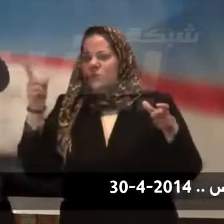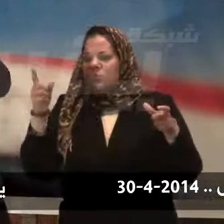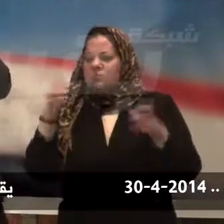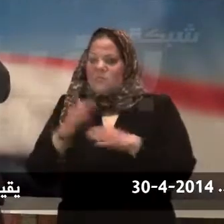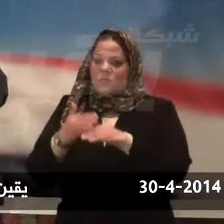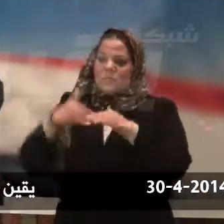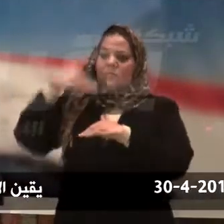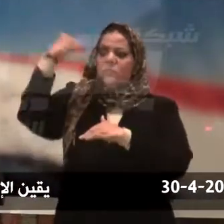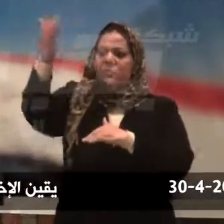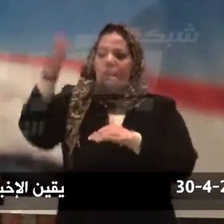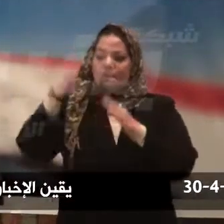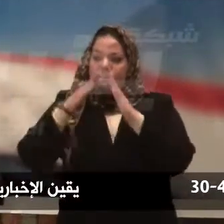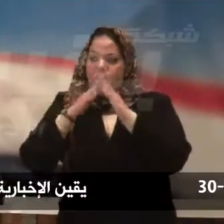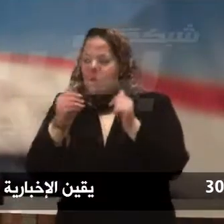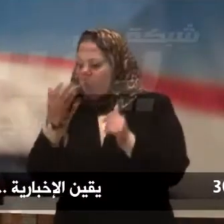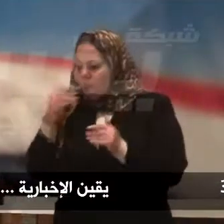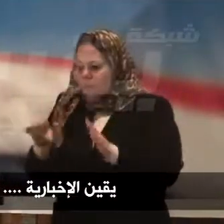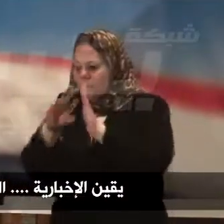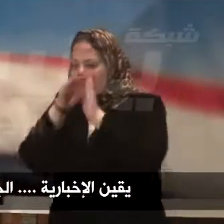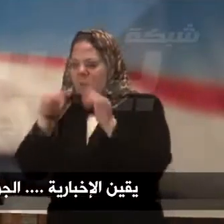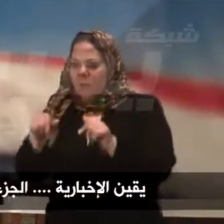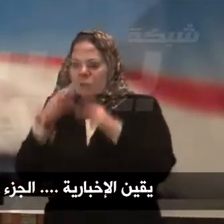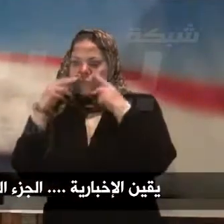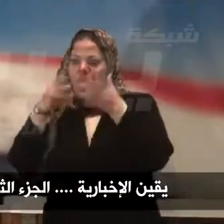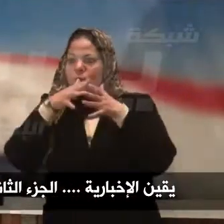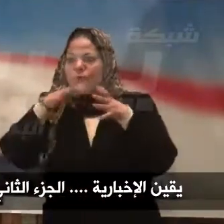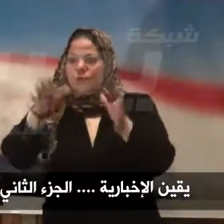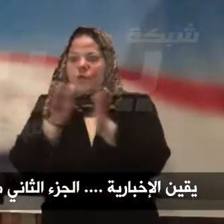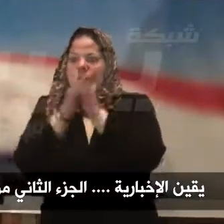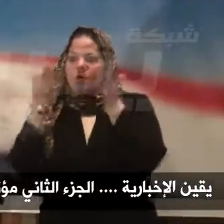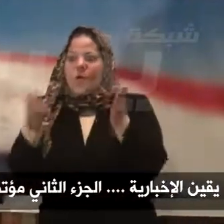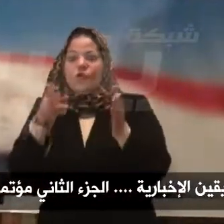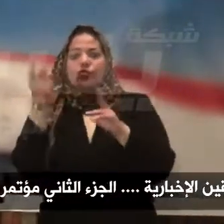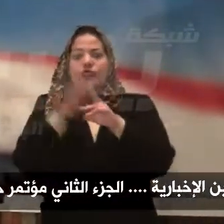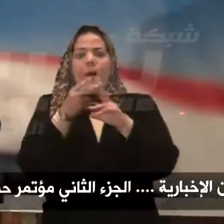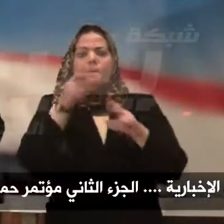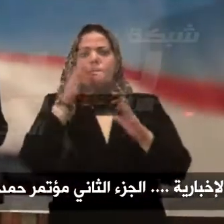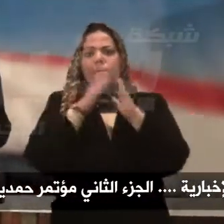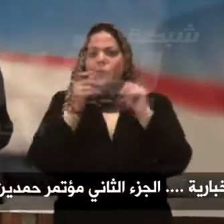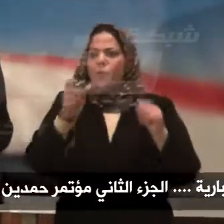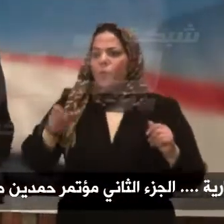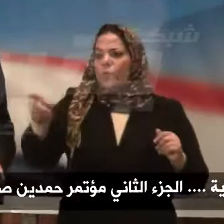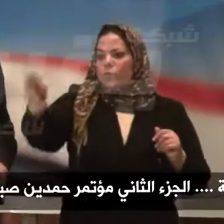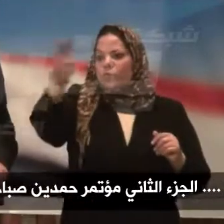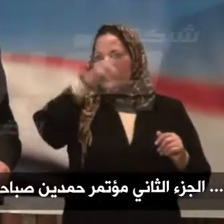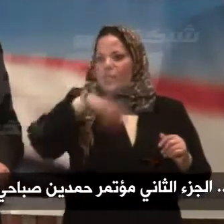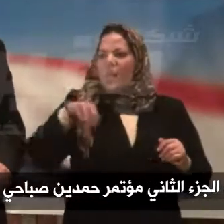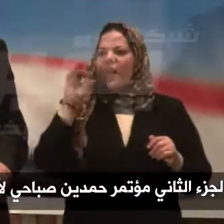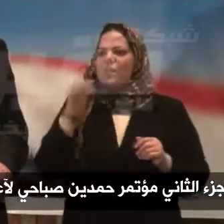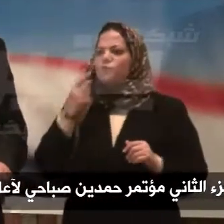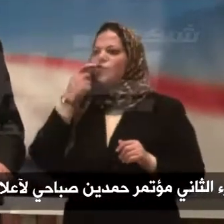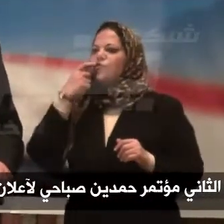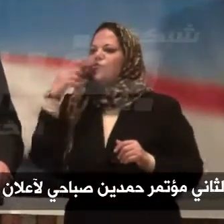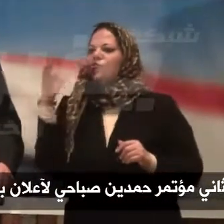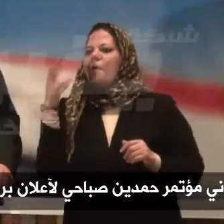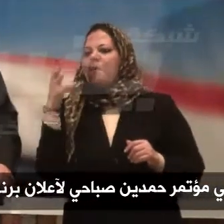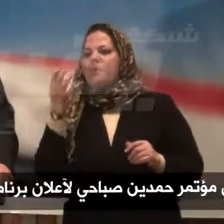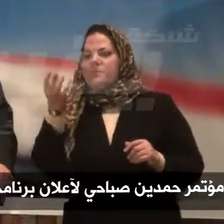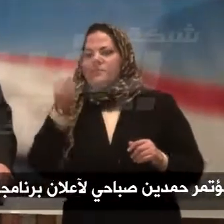هنقدر نحقق اللي طرحينه في البرنامج ده واللي الشعب عاوزه بدون دولة شابة